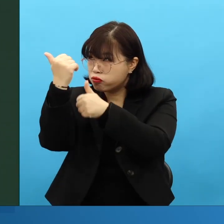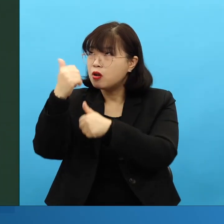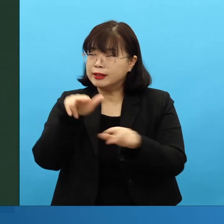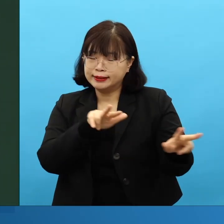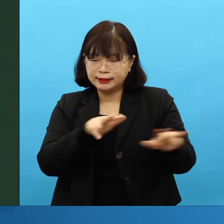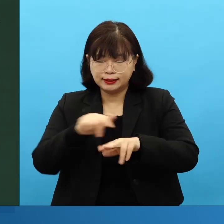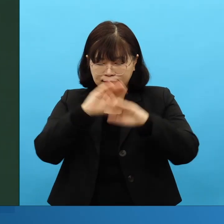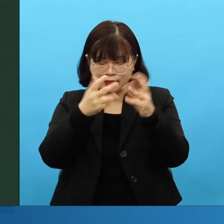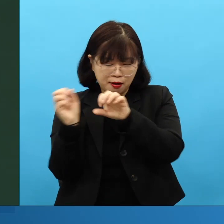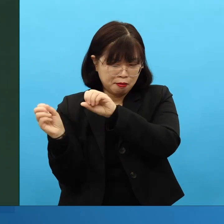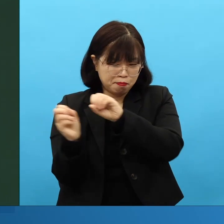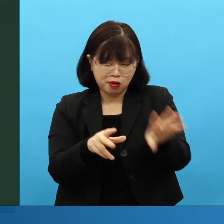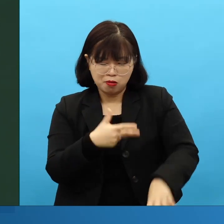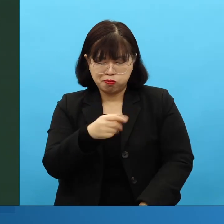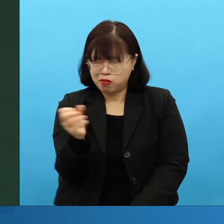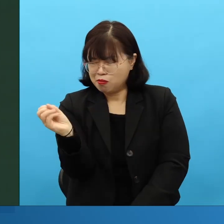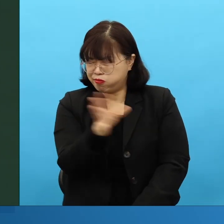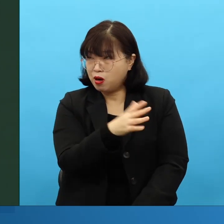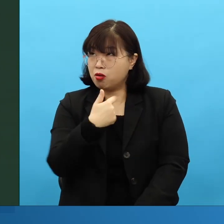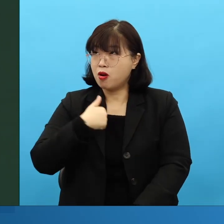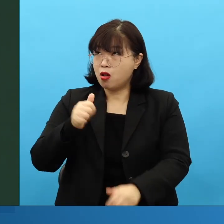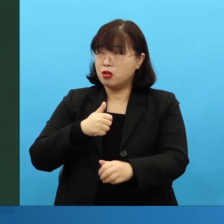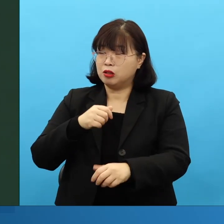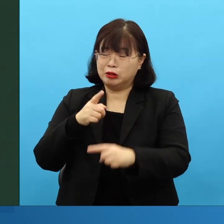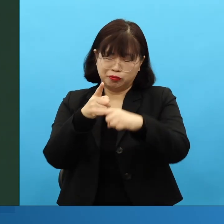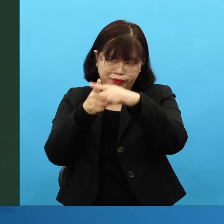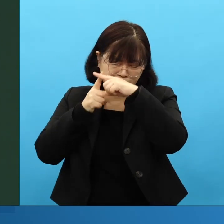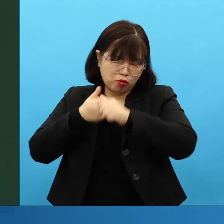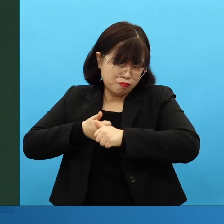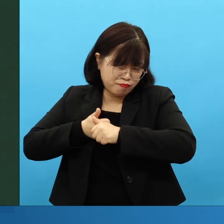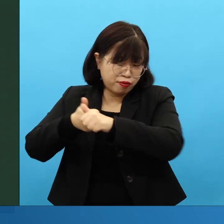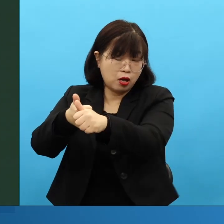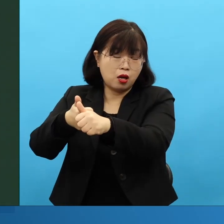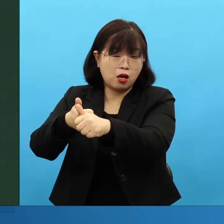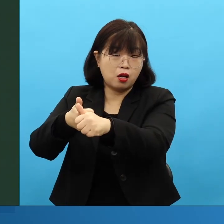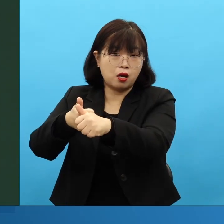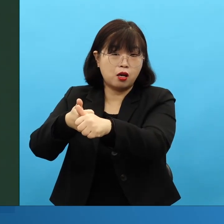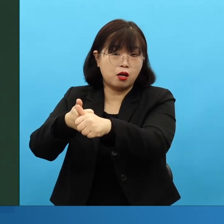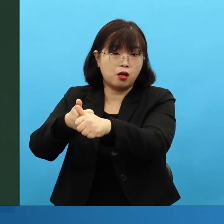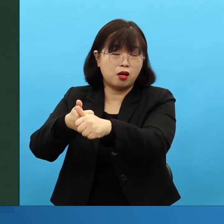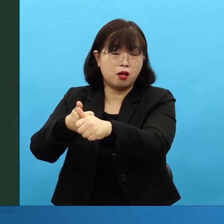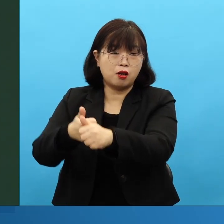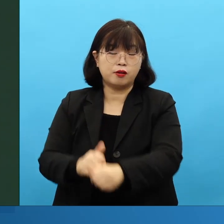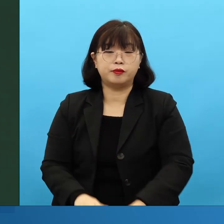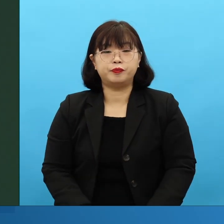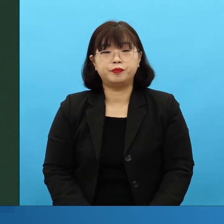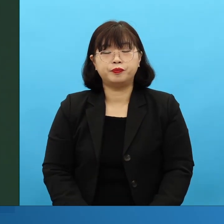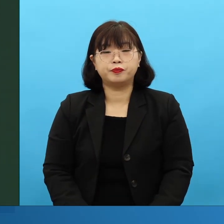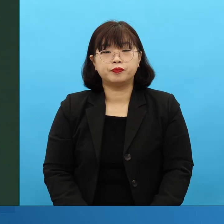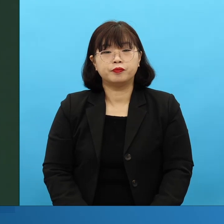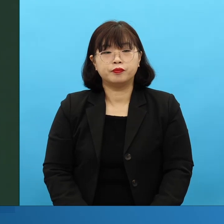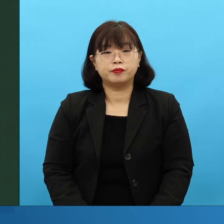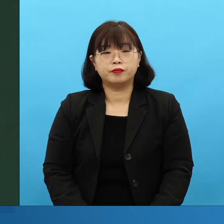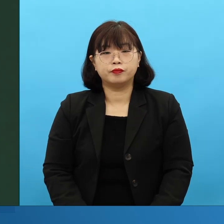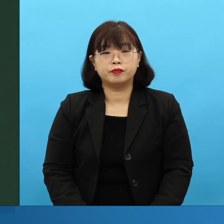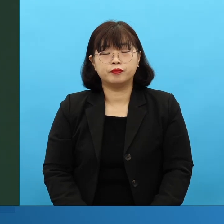부모님이 허락했겠죠. 여러분 그렇다면 하겠습니까? 엘리아는, 지금 지명수배받고 있습니다.